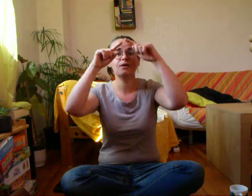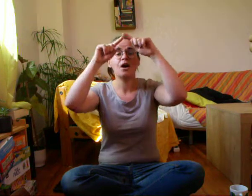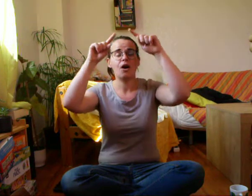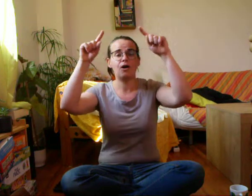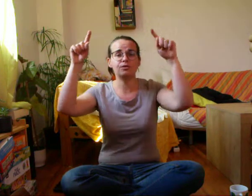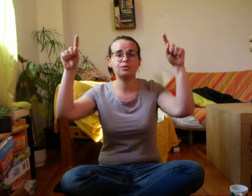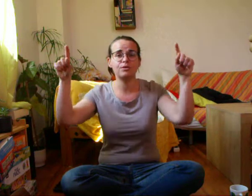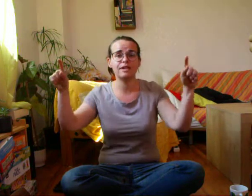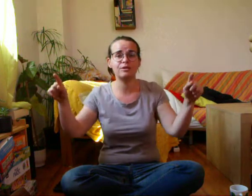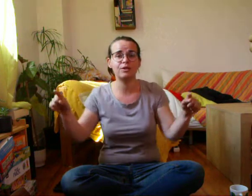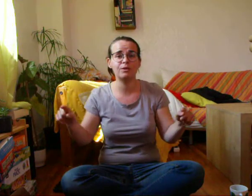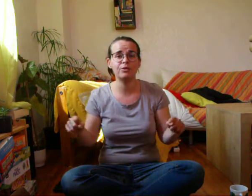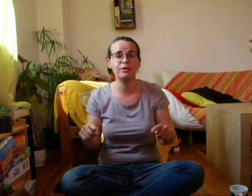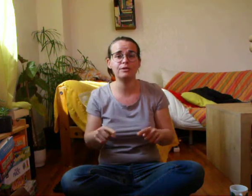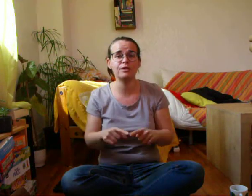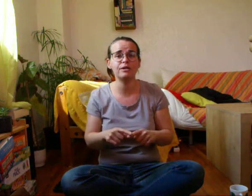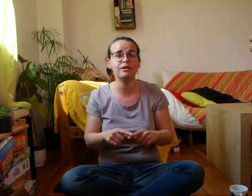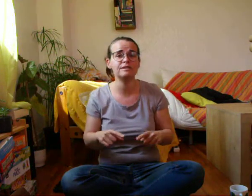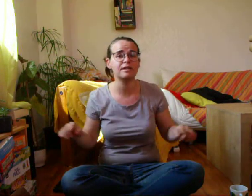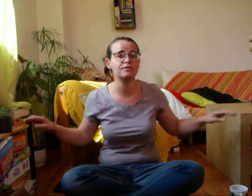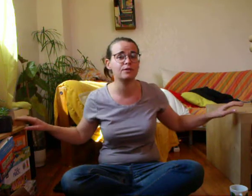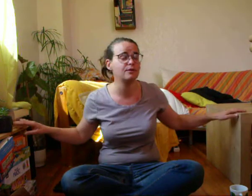Entourés de bulles de savon